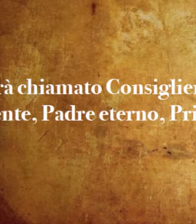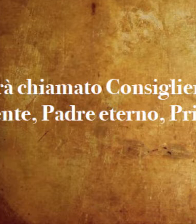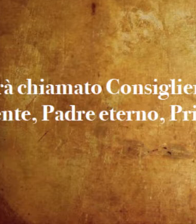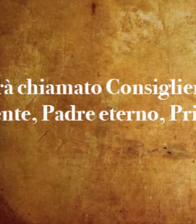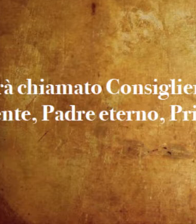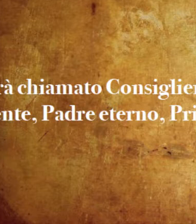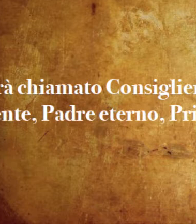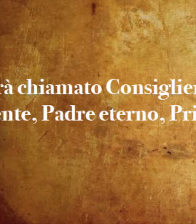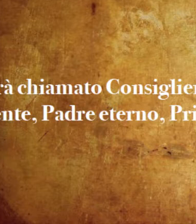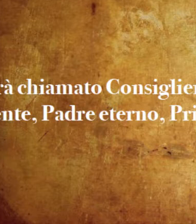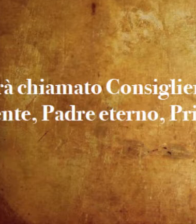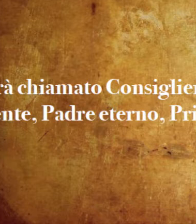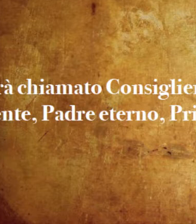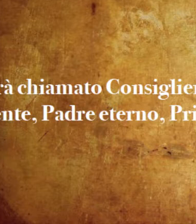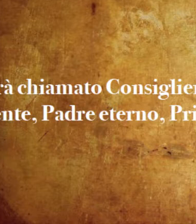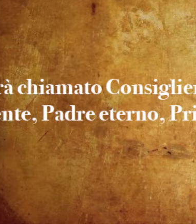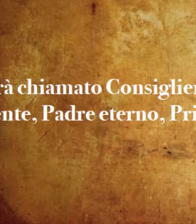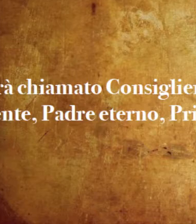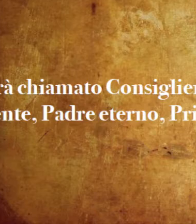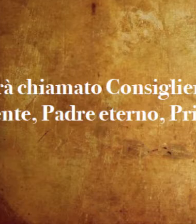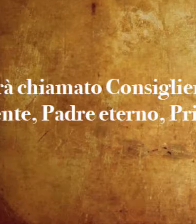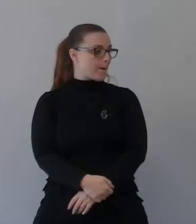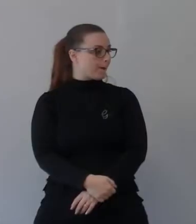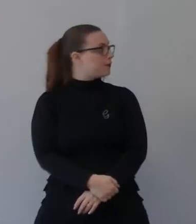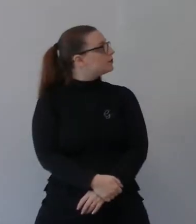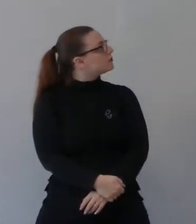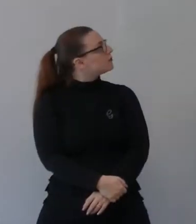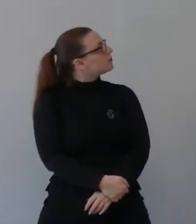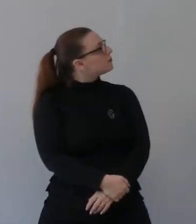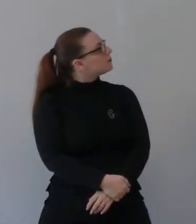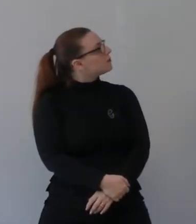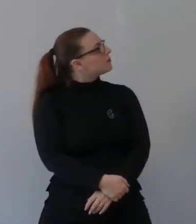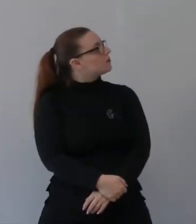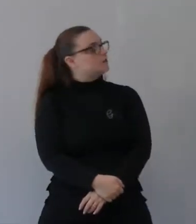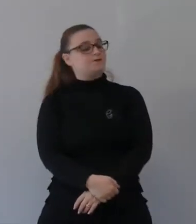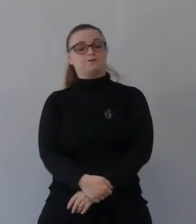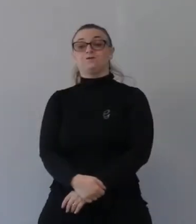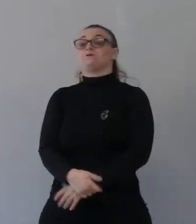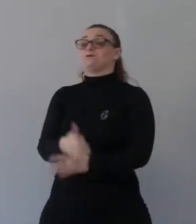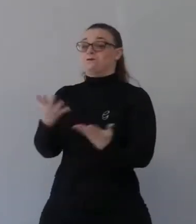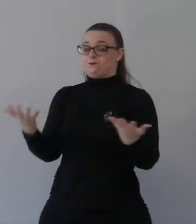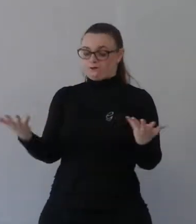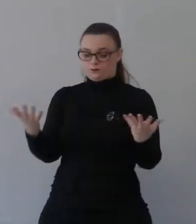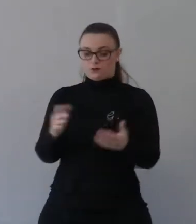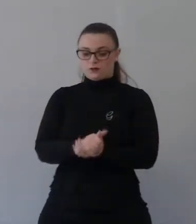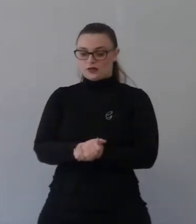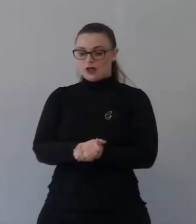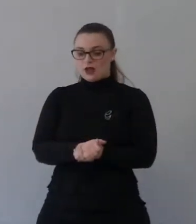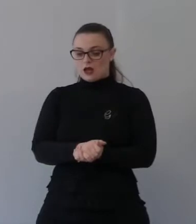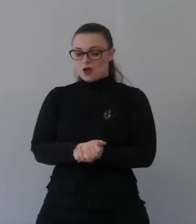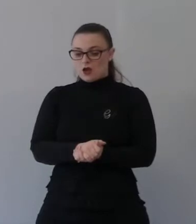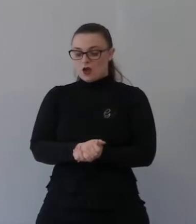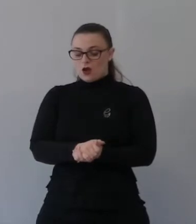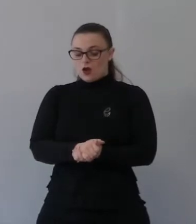Dio potente, Padre eterno, Principe della pace. Isaia vede, Isaia vede e